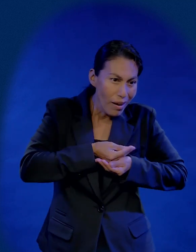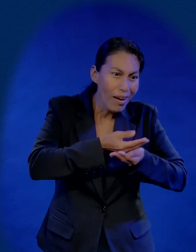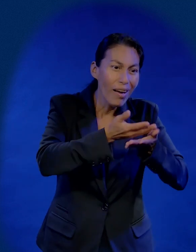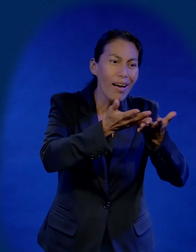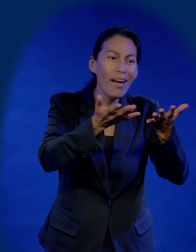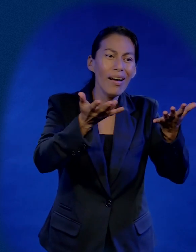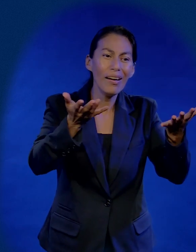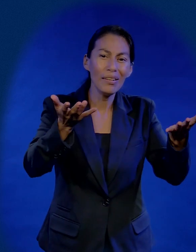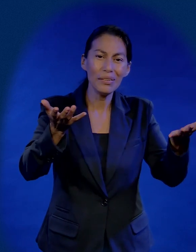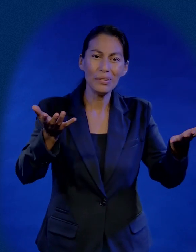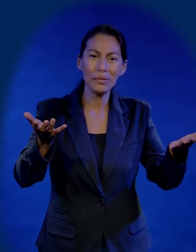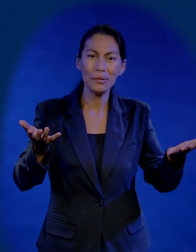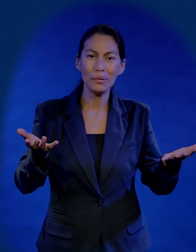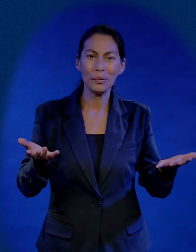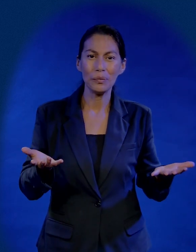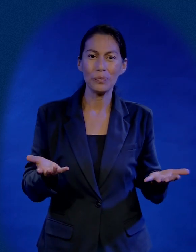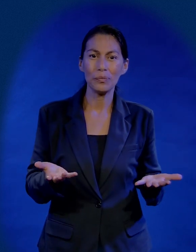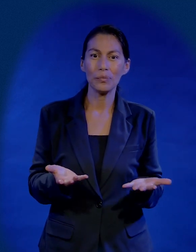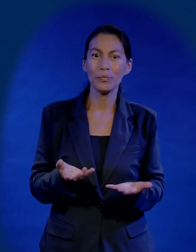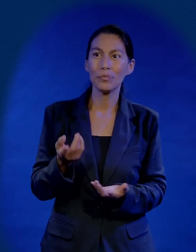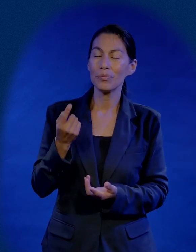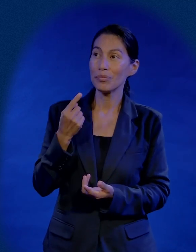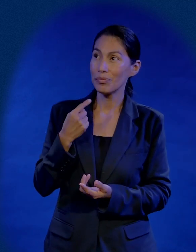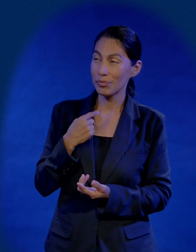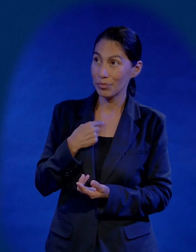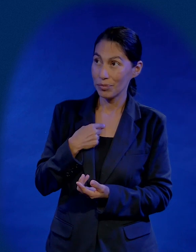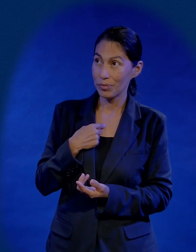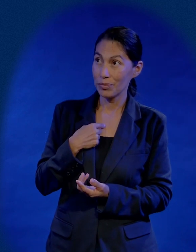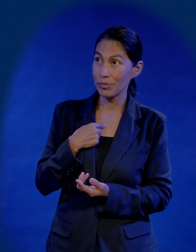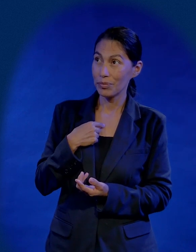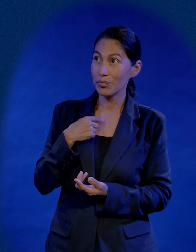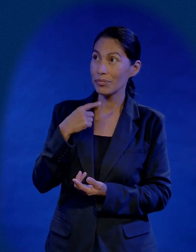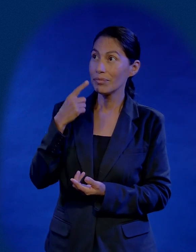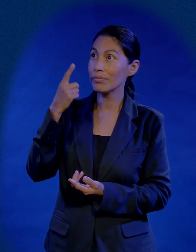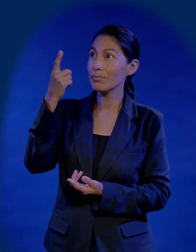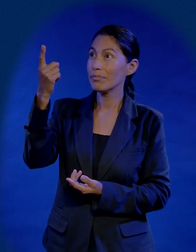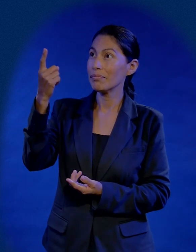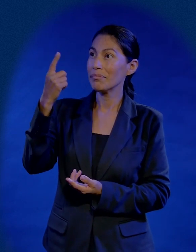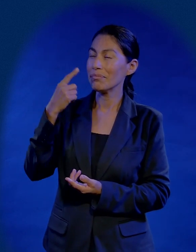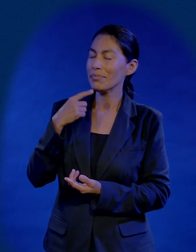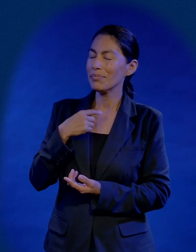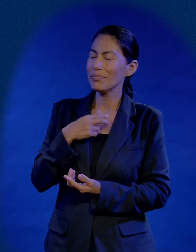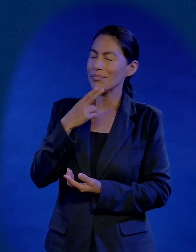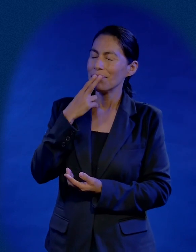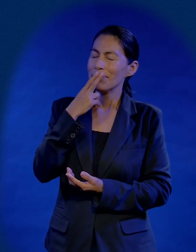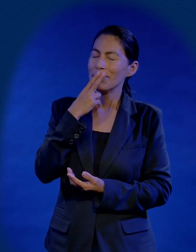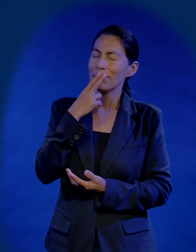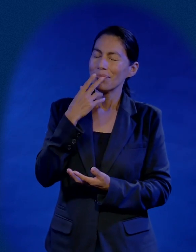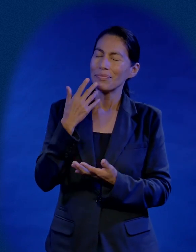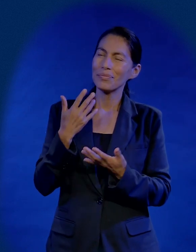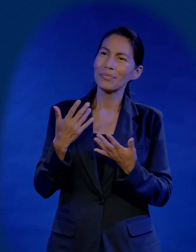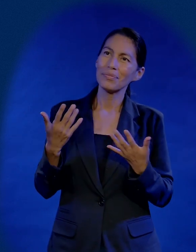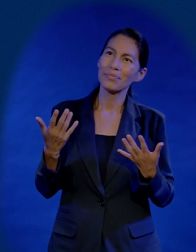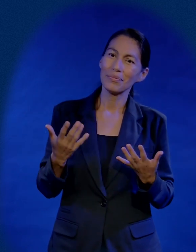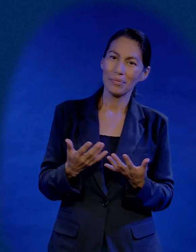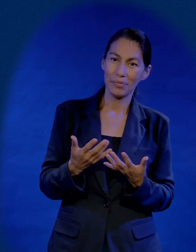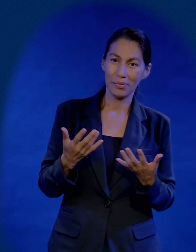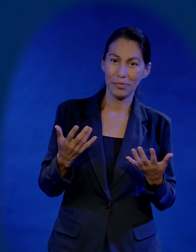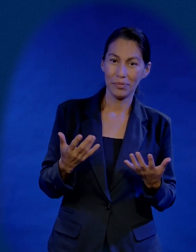de su amor quiero ser instrumento en las manos del